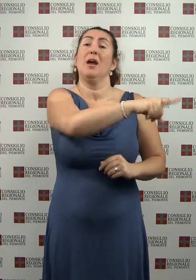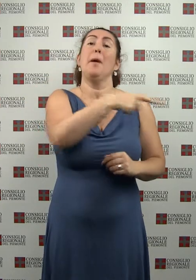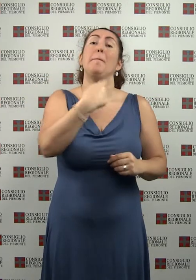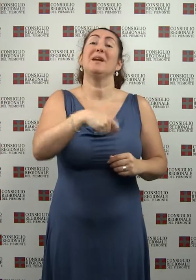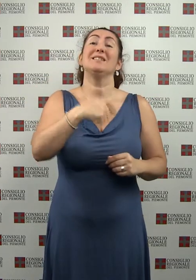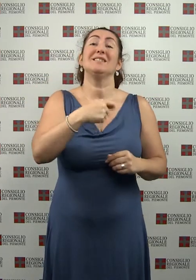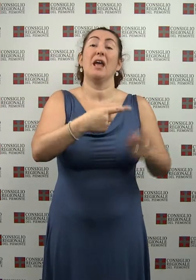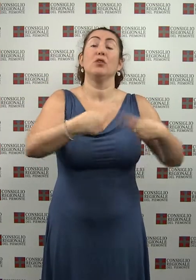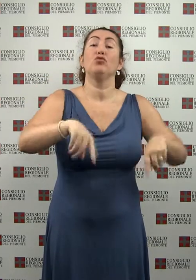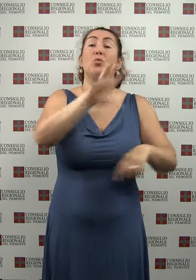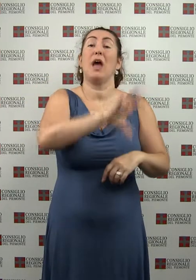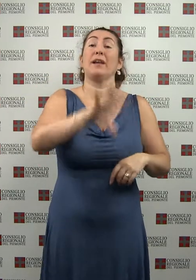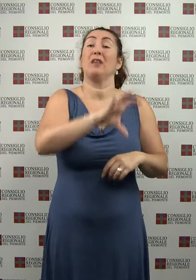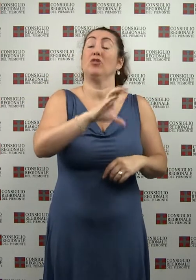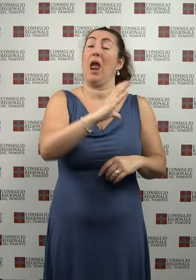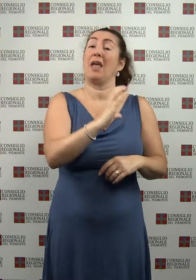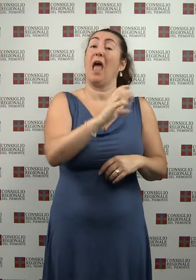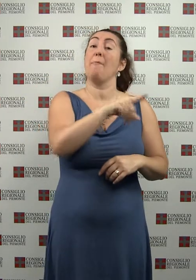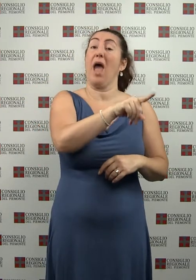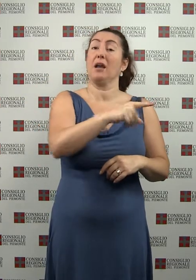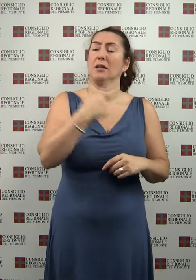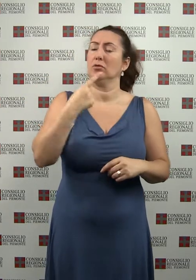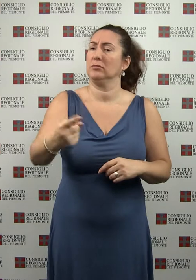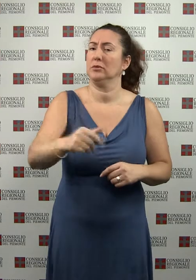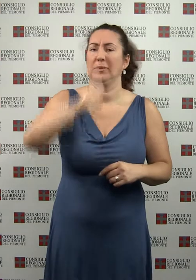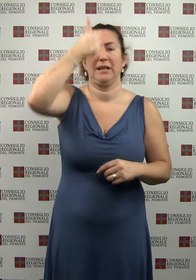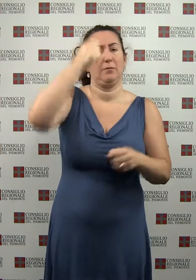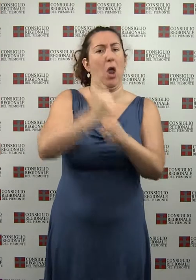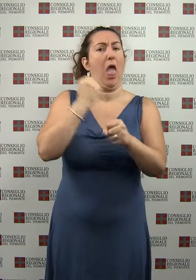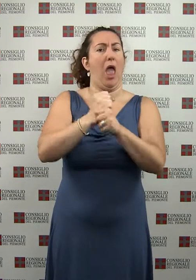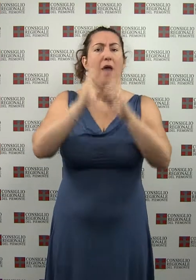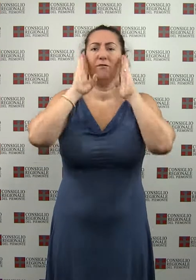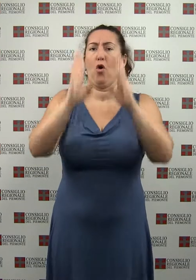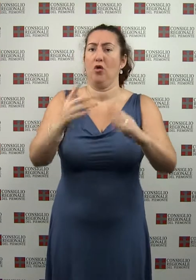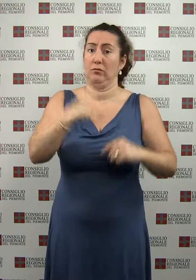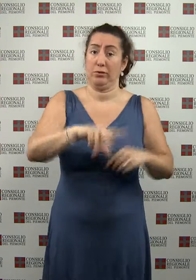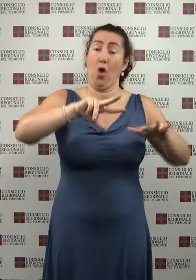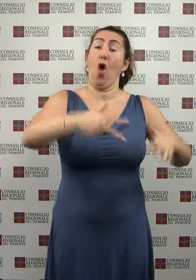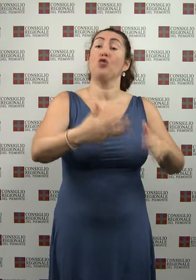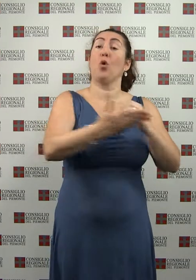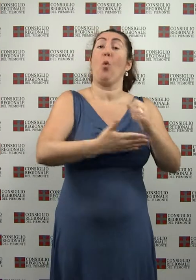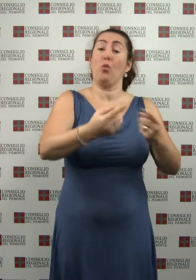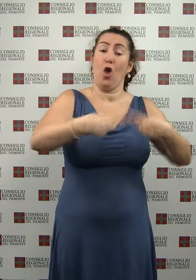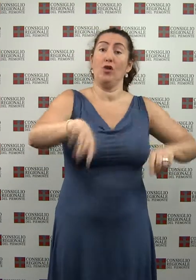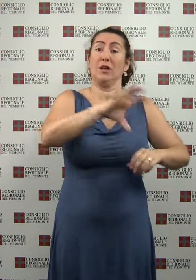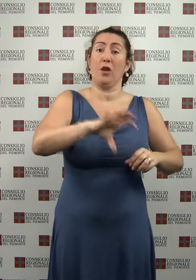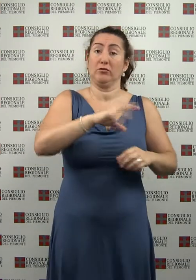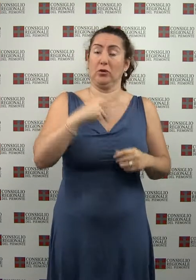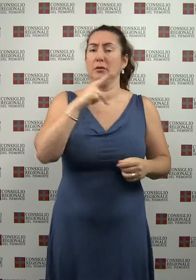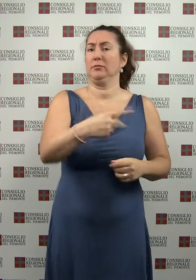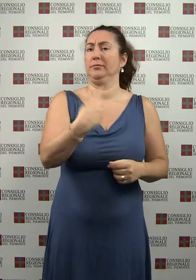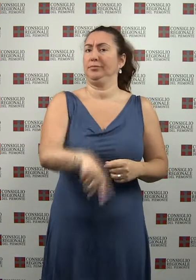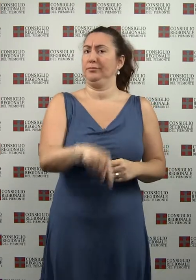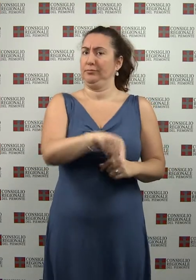dalla Presidente della Giunta regionale Sergio Chiamparino nella seduta dell'8 luglio del Consiglio regionale, dedicata all'illustrazione del programma di